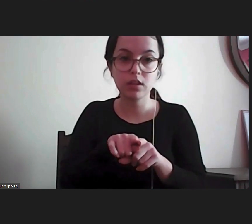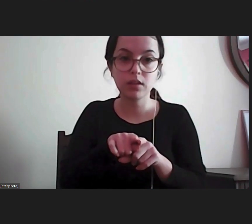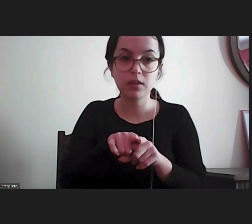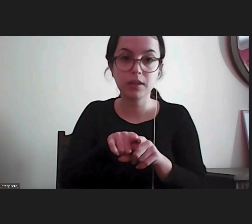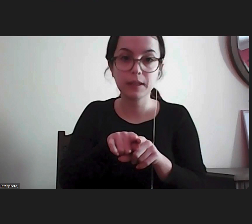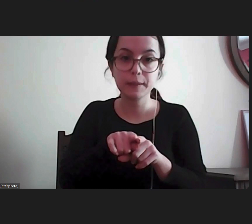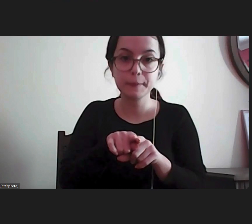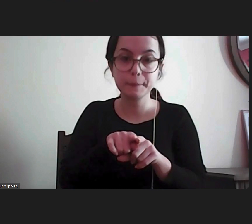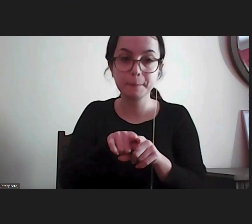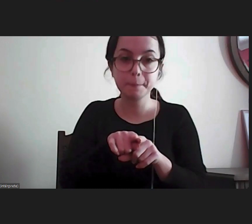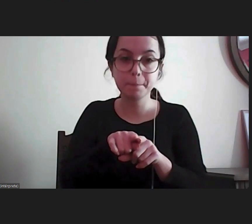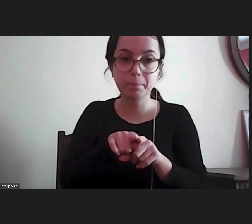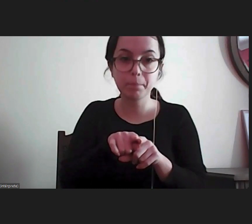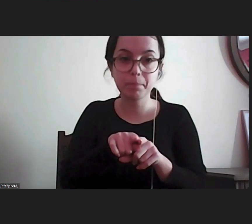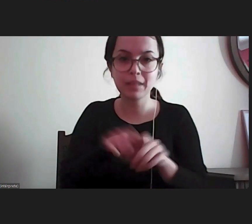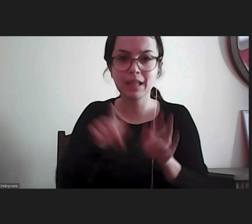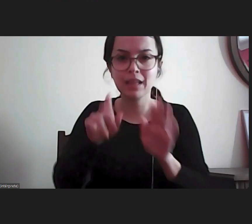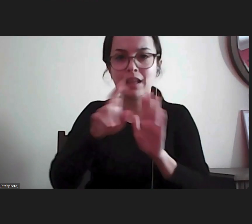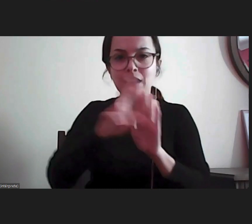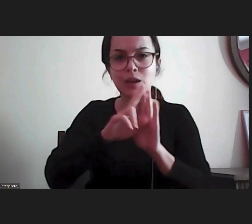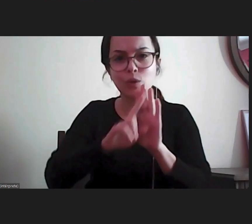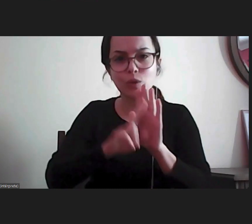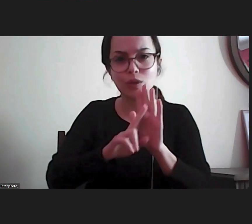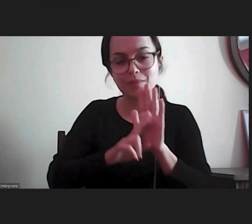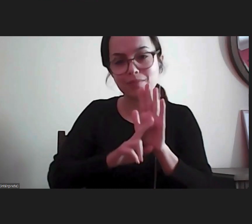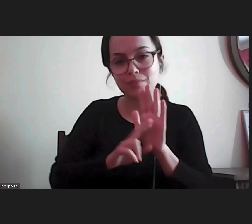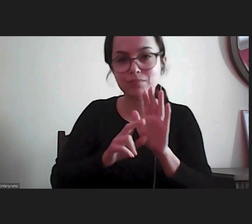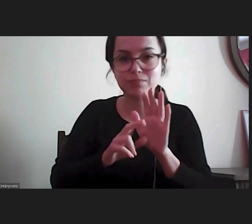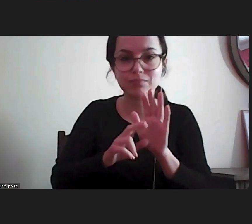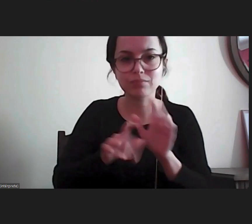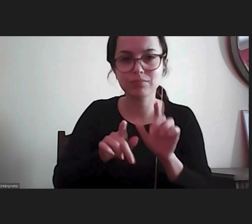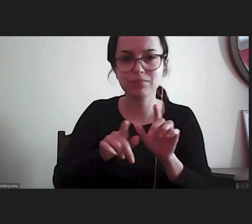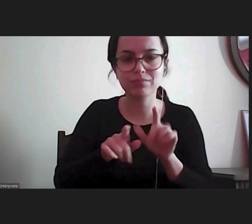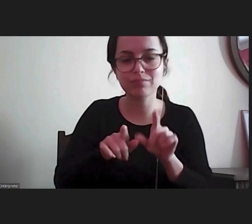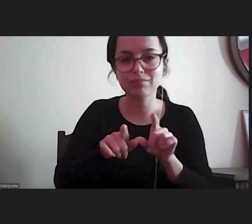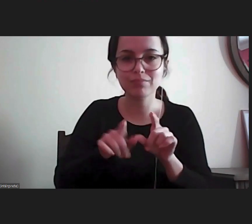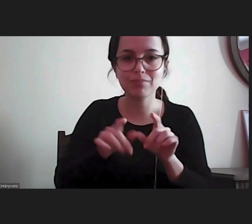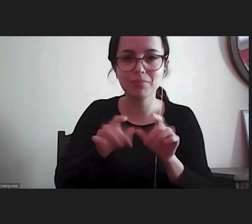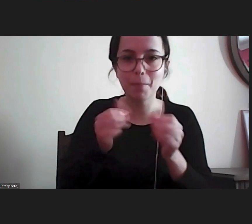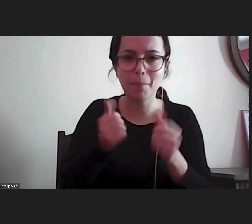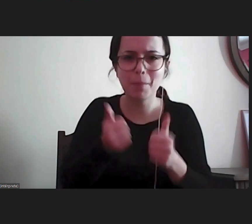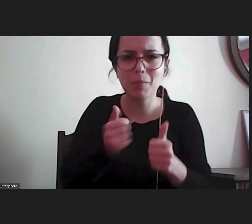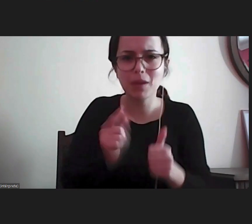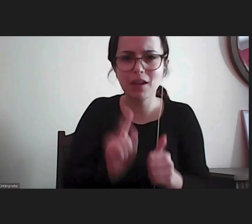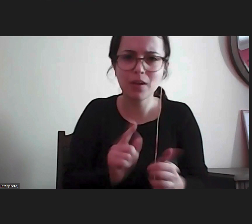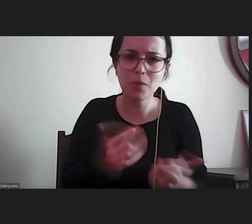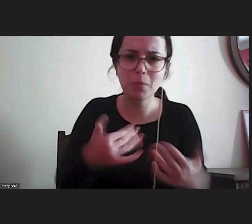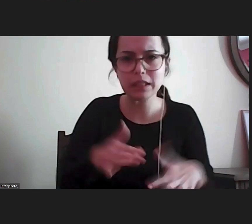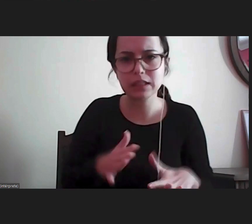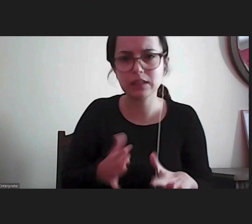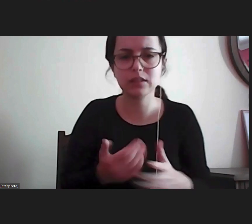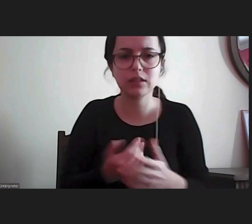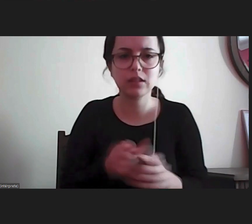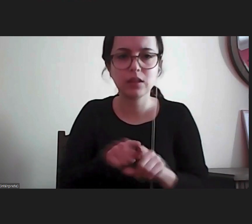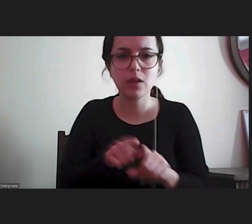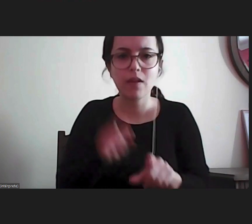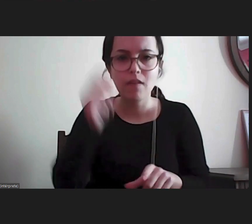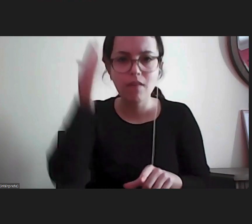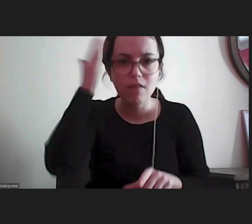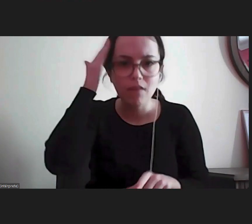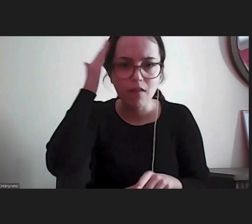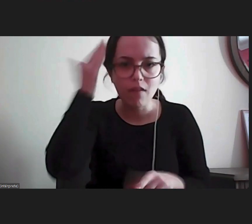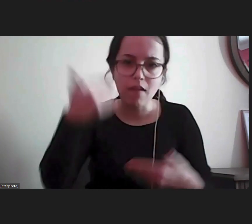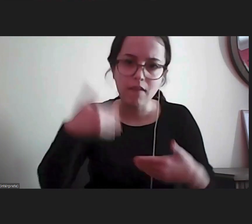a um regulamento enfim regulamento não no sentido literal mas não havia uma previsão um regime